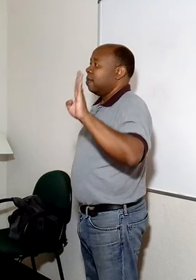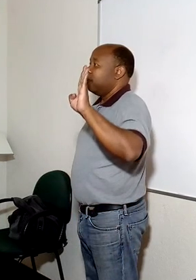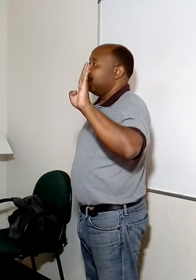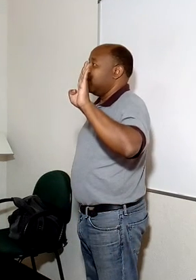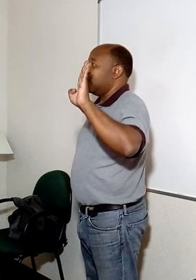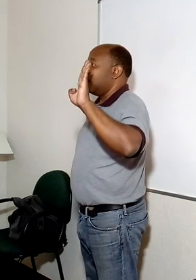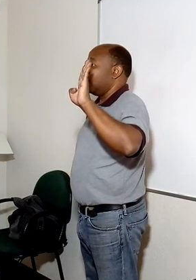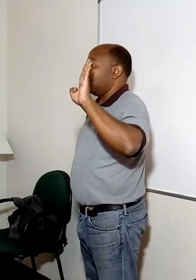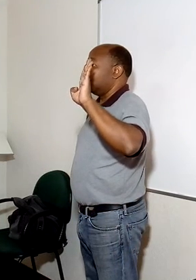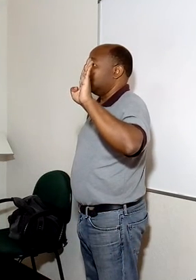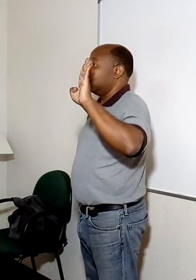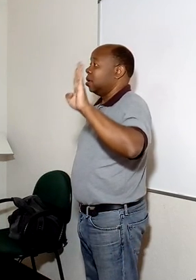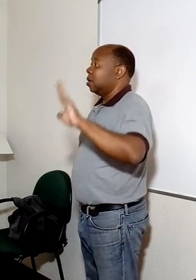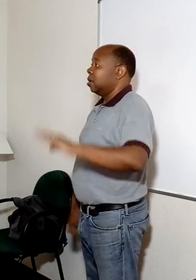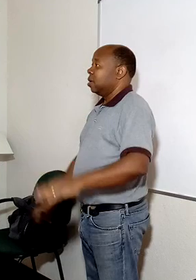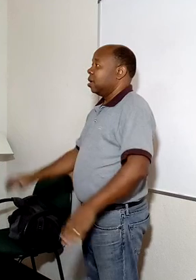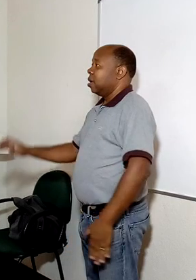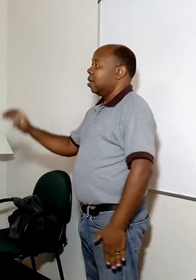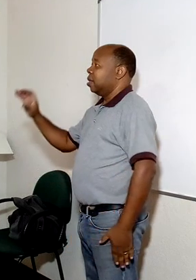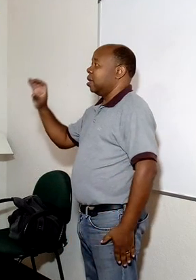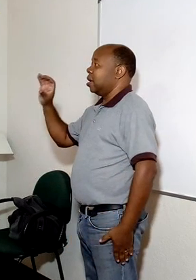B. Agora põe. C.